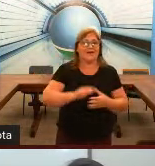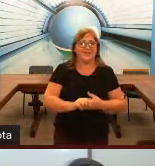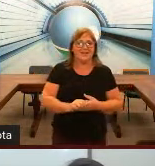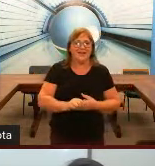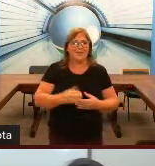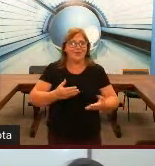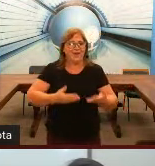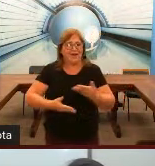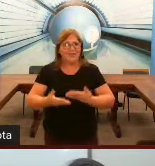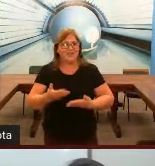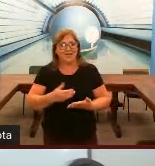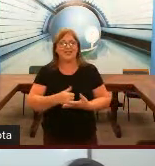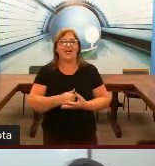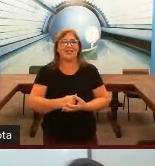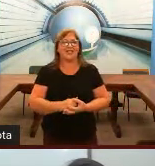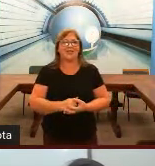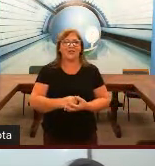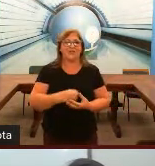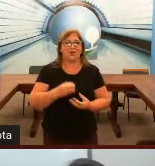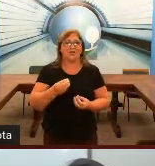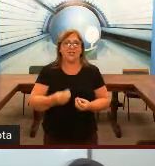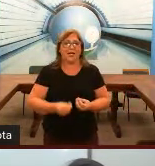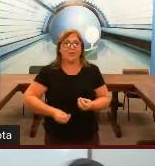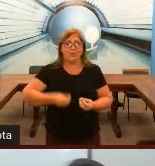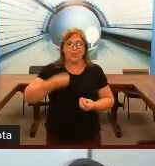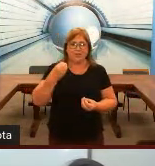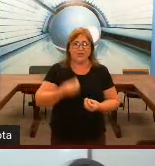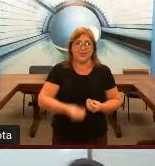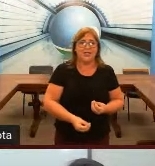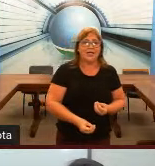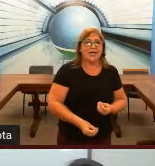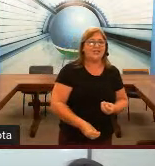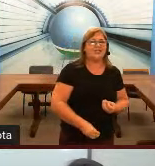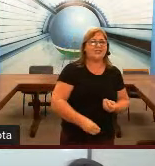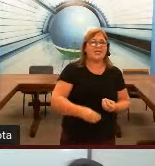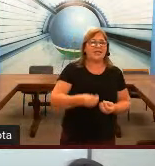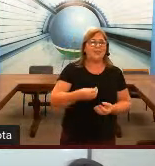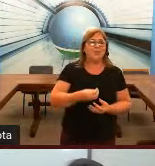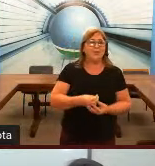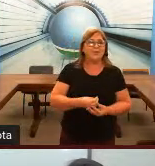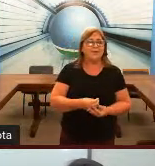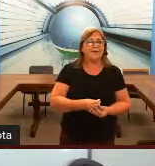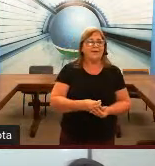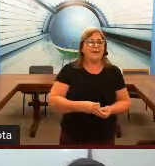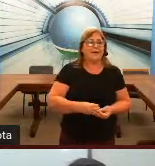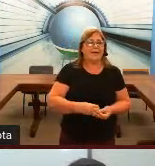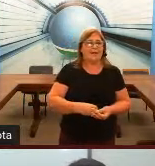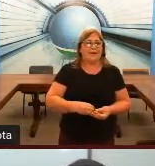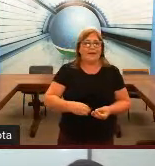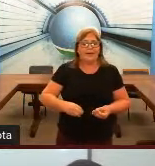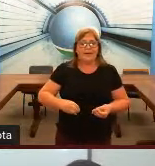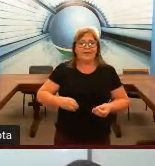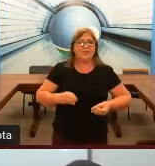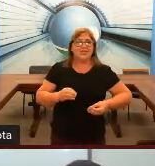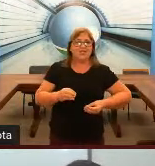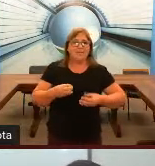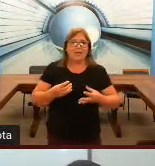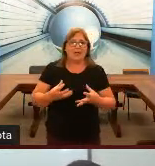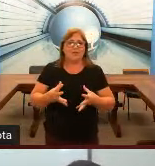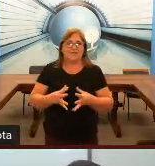faz porque é diferente da gente. Então, a datilologia ela é muito importante. A gente tem que ter muita não precisa de ter medo de